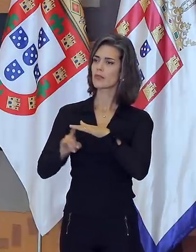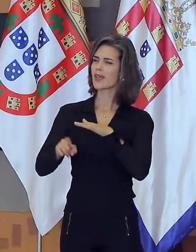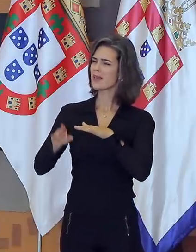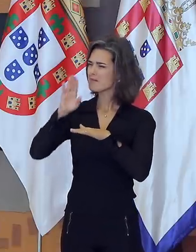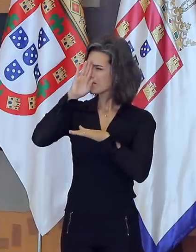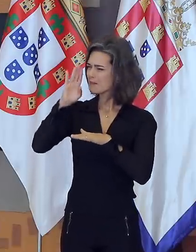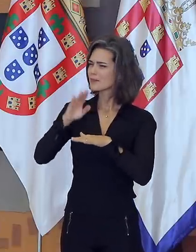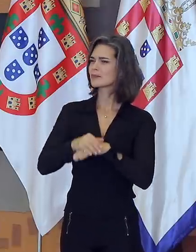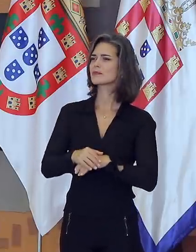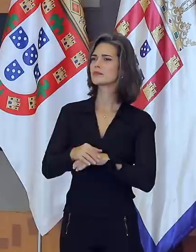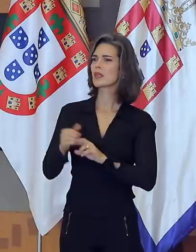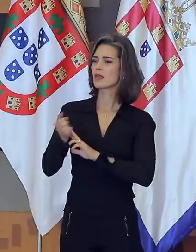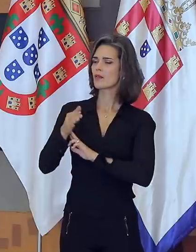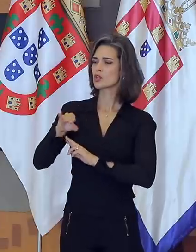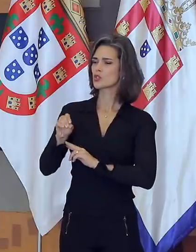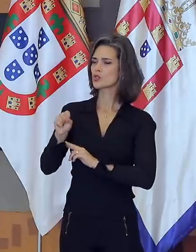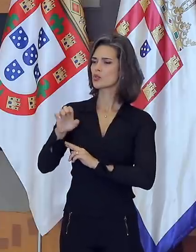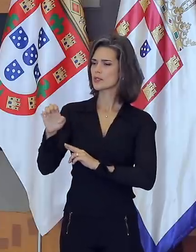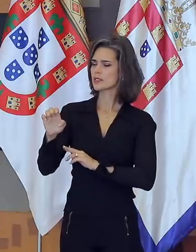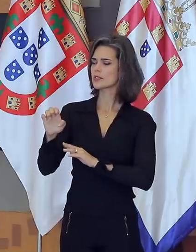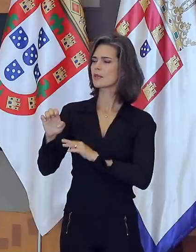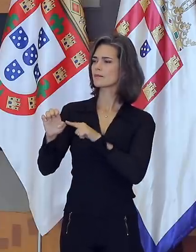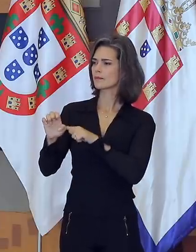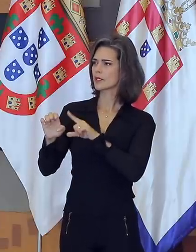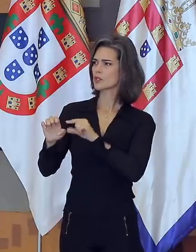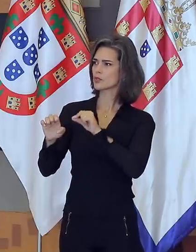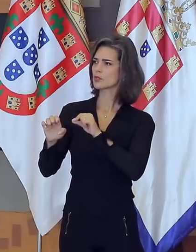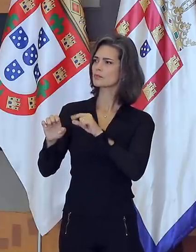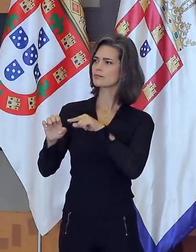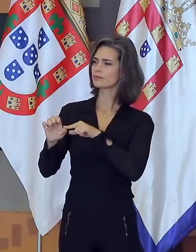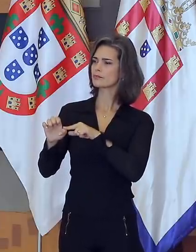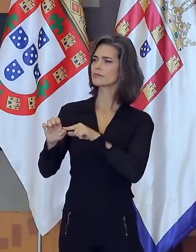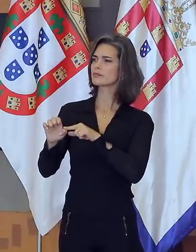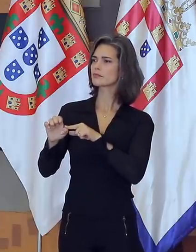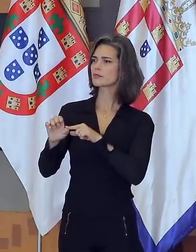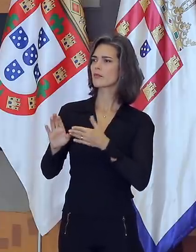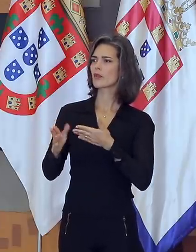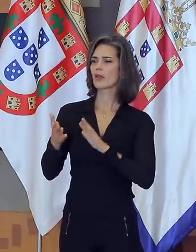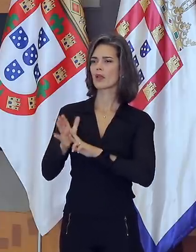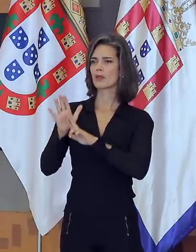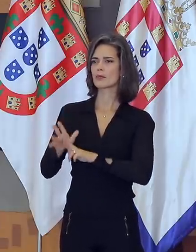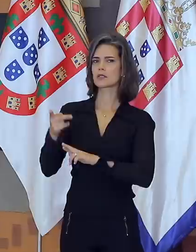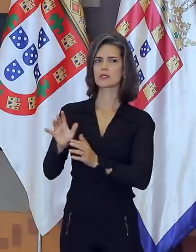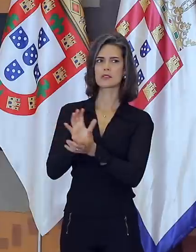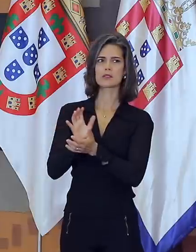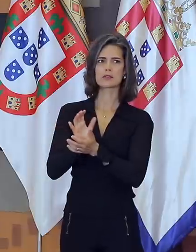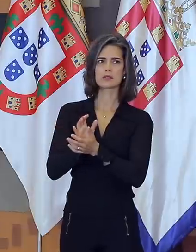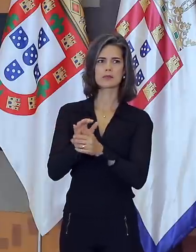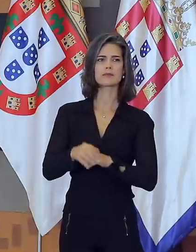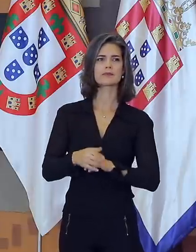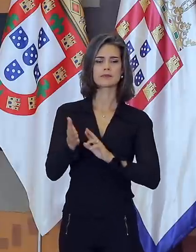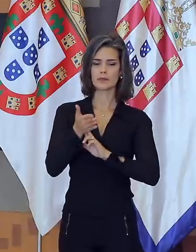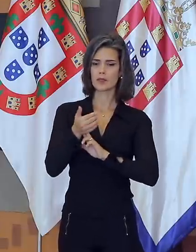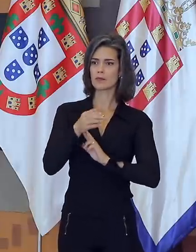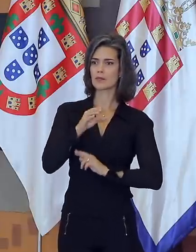turma embaixadora José Jobim reverencia ou homenagear, como paraninfa, a embaixadora Maria Celina de Azevedo Rodrigues. A embaixadora